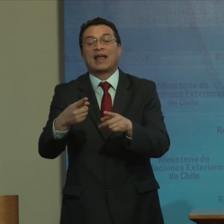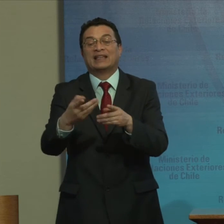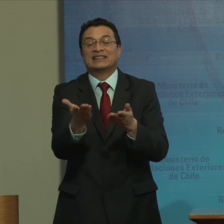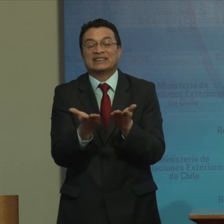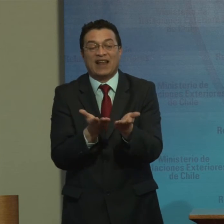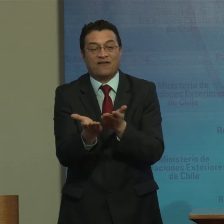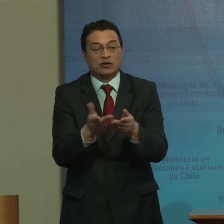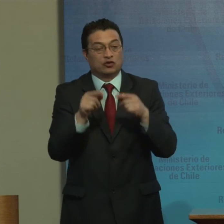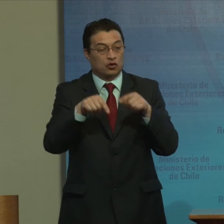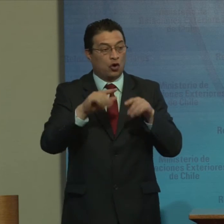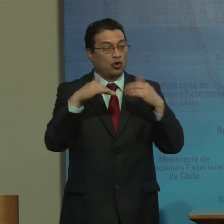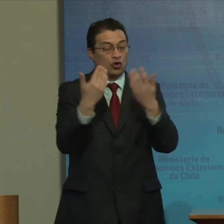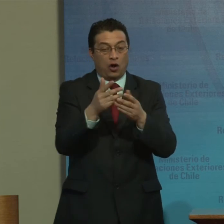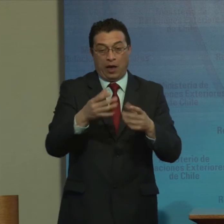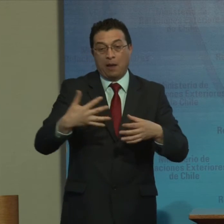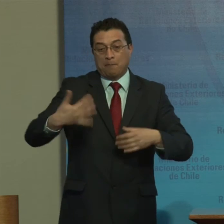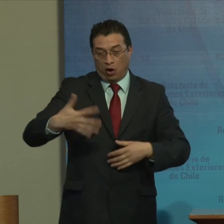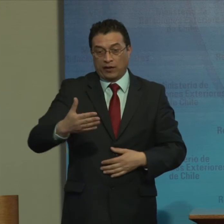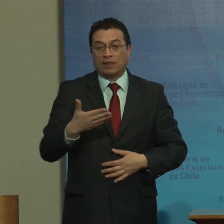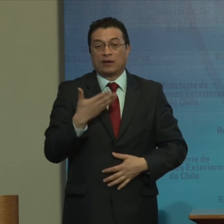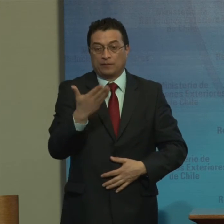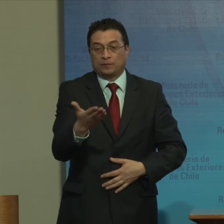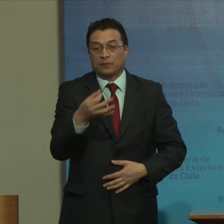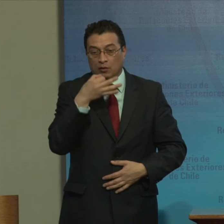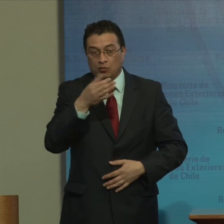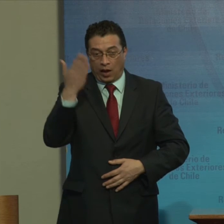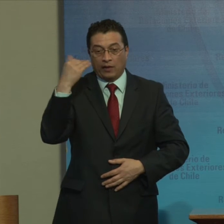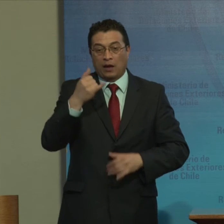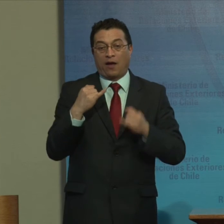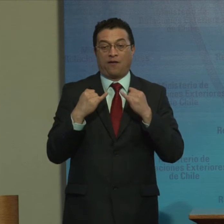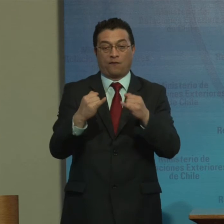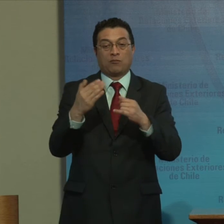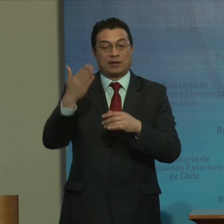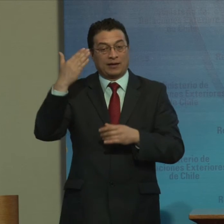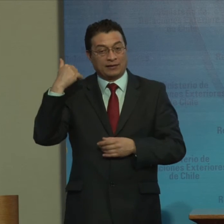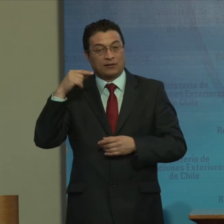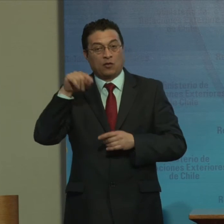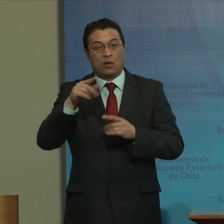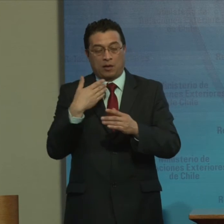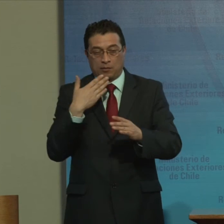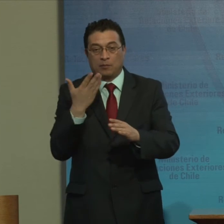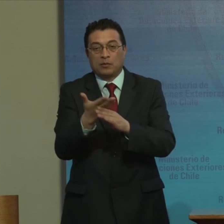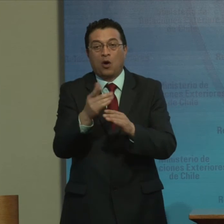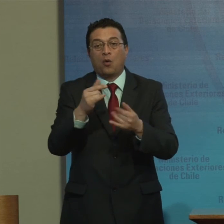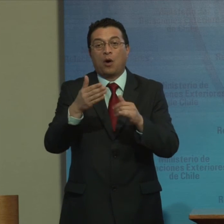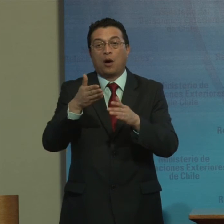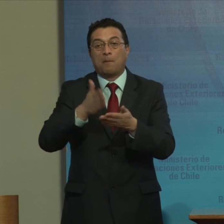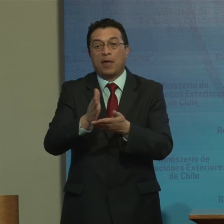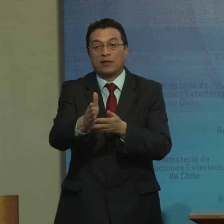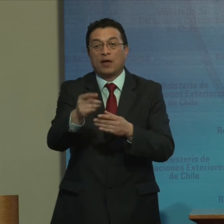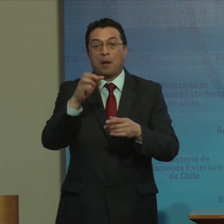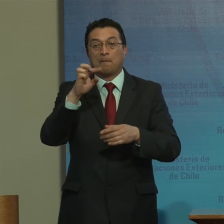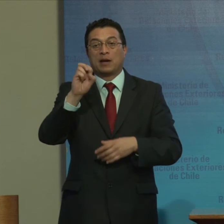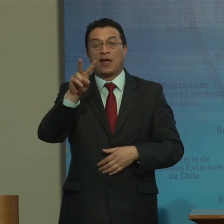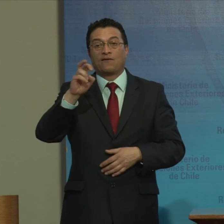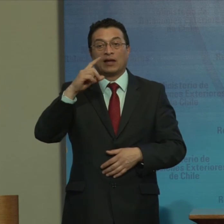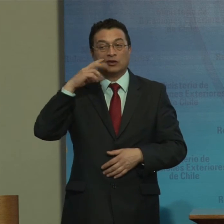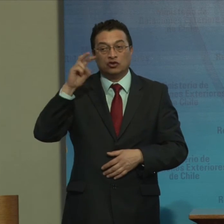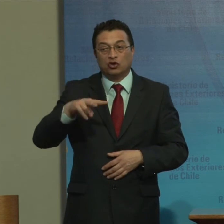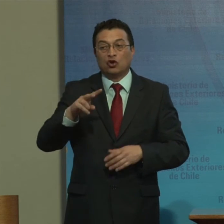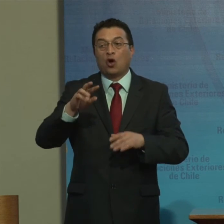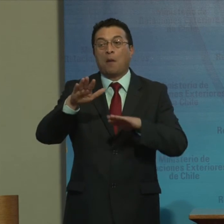Información Esencial Como sostuvimos En nuestro informe Alternativo Para implementar Medidas Efectivas De prevención